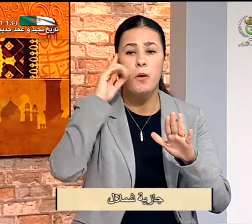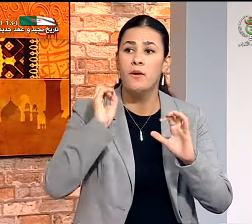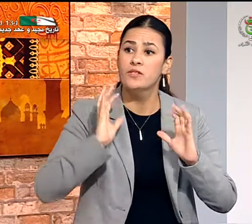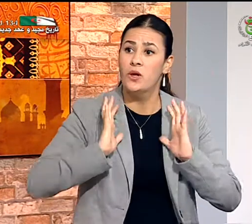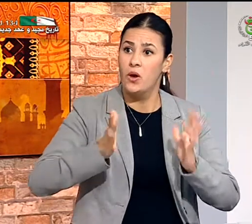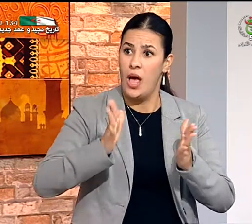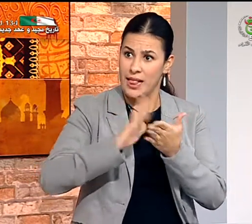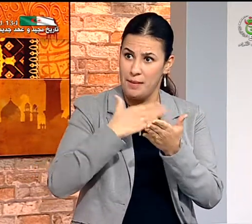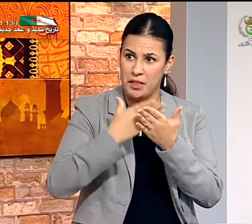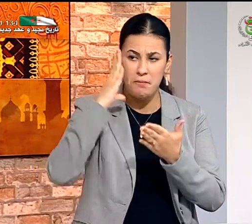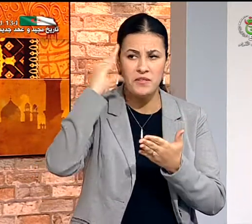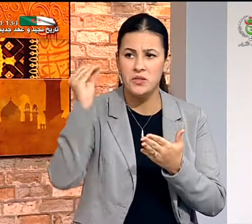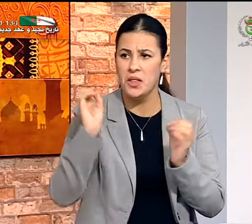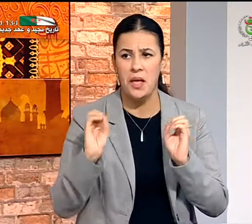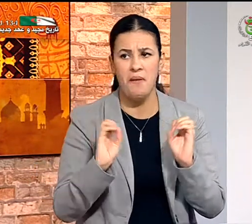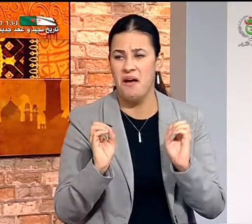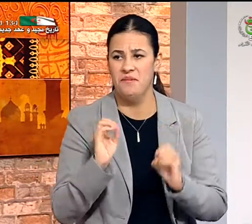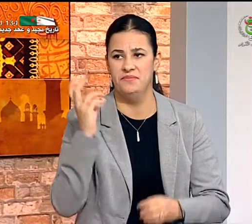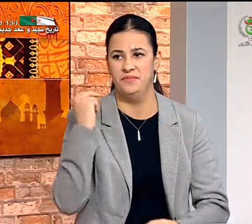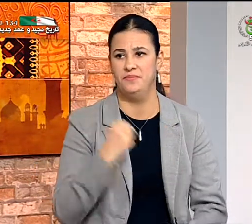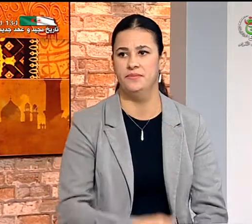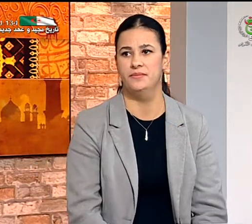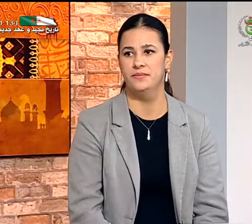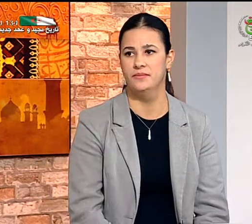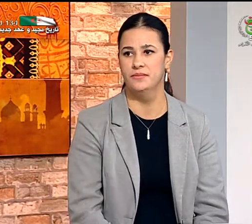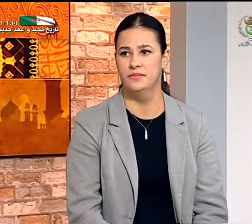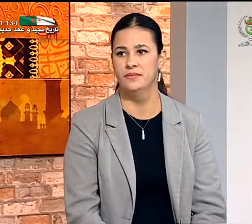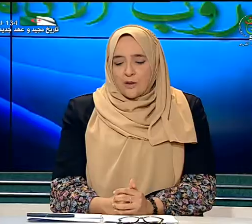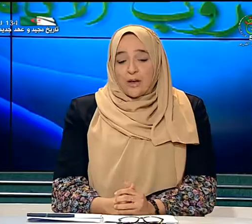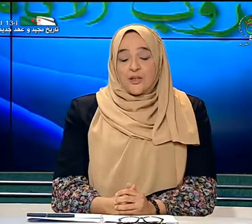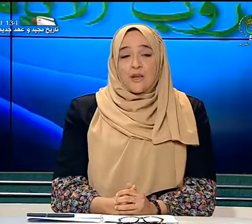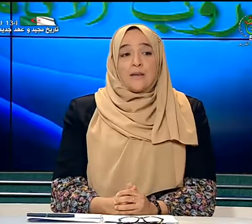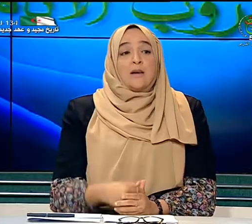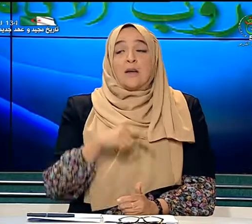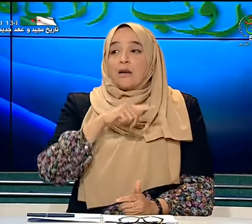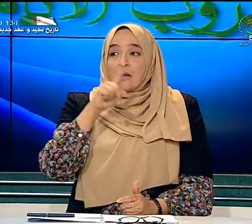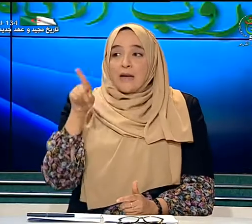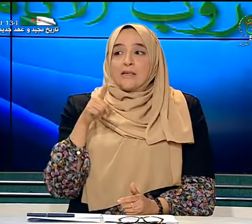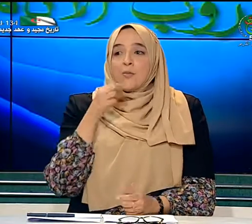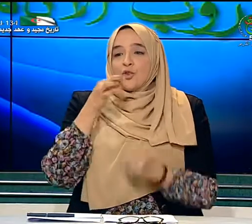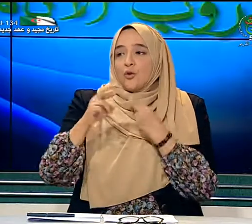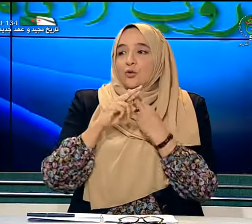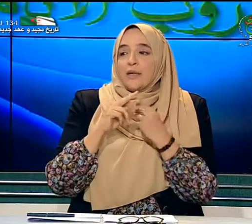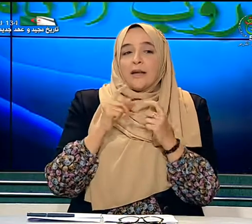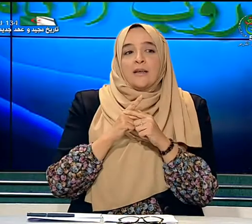الأستاذ المشرف لم يكن أستاذ متقن للغة الإشارية على حسب ما قلت لي يعني